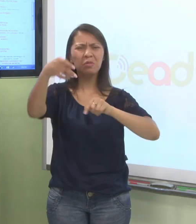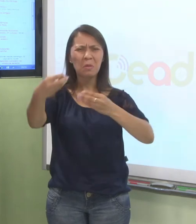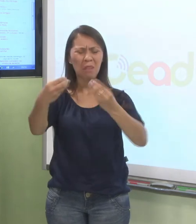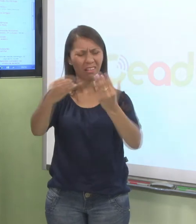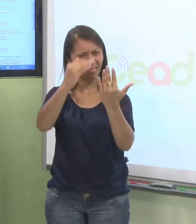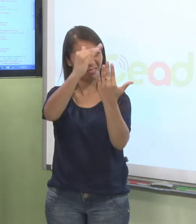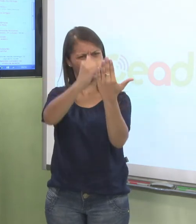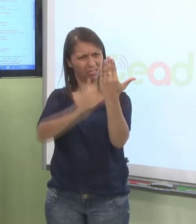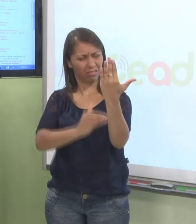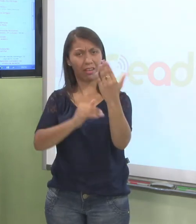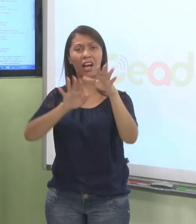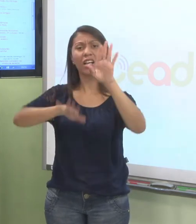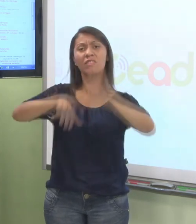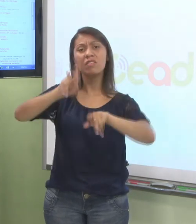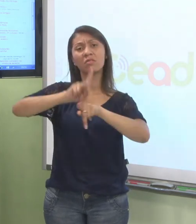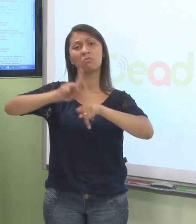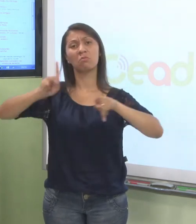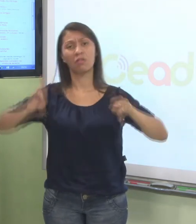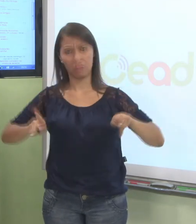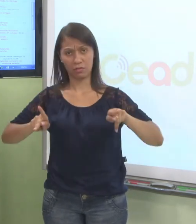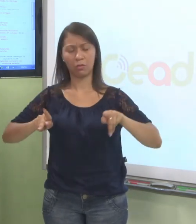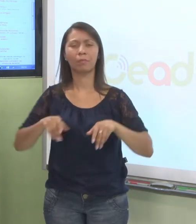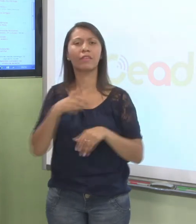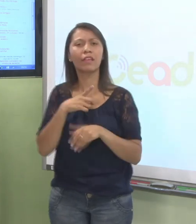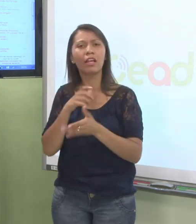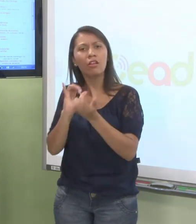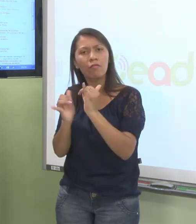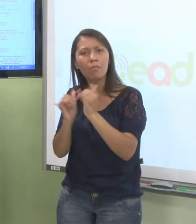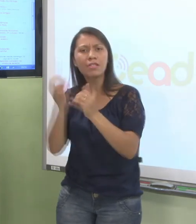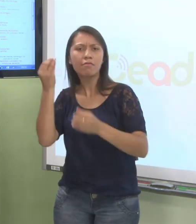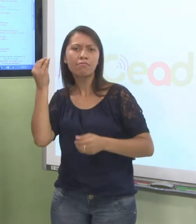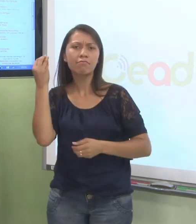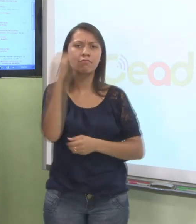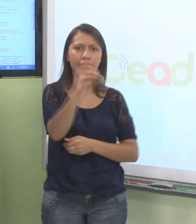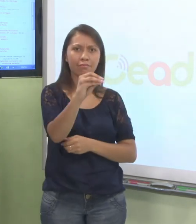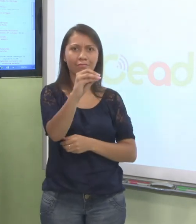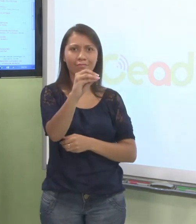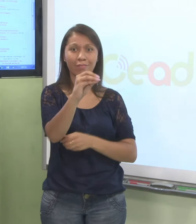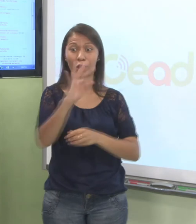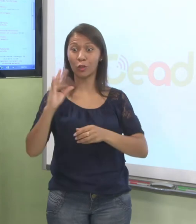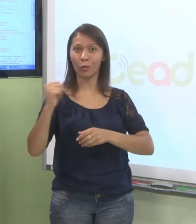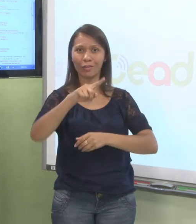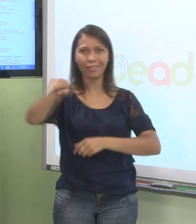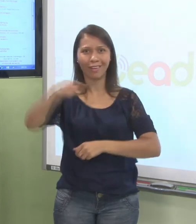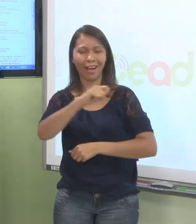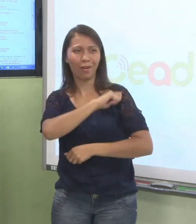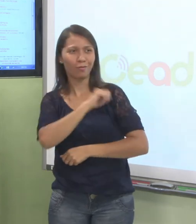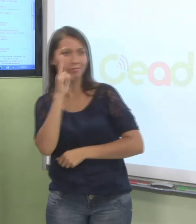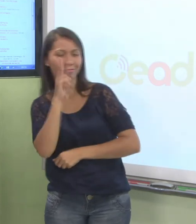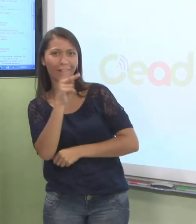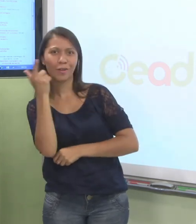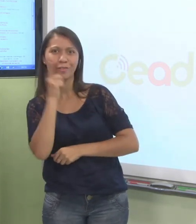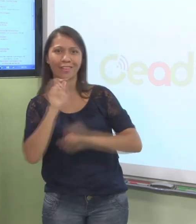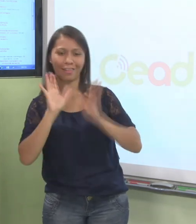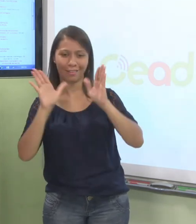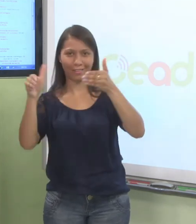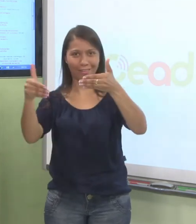O professor geralmente posta algumas notícias que todos os alunos possam ver. Ou seja, ele entra nesse fórum de notícias e posta uma